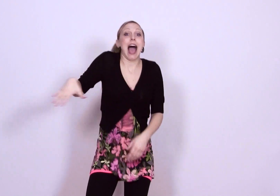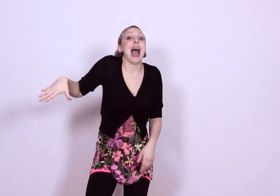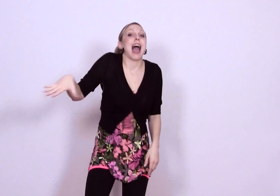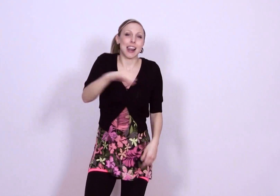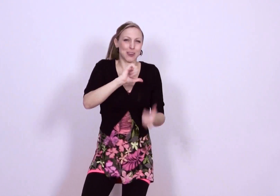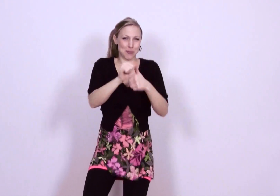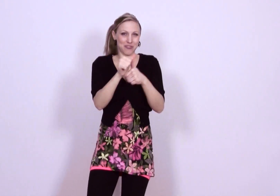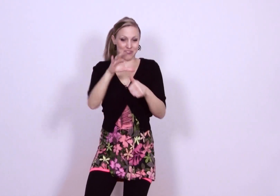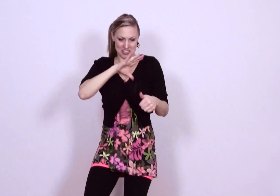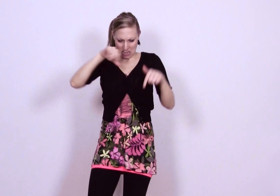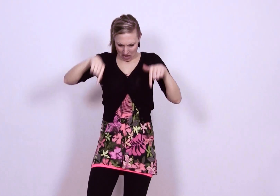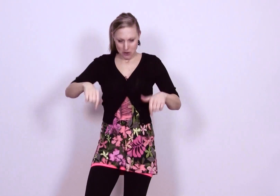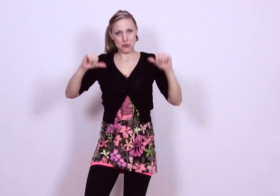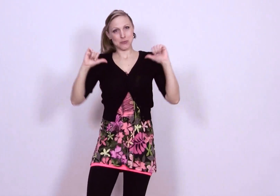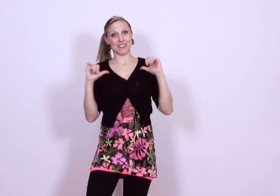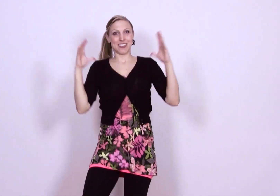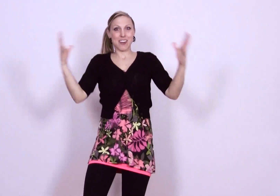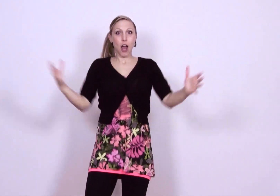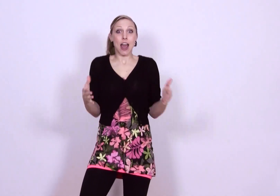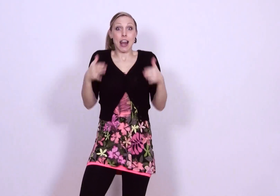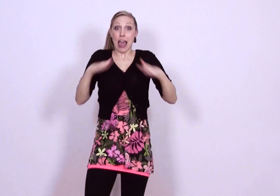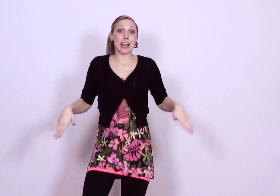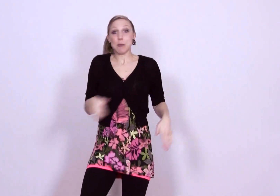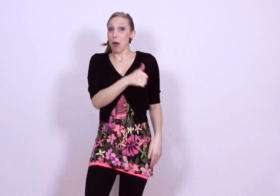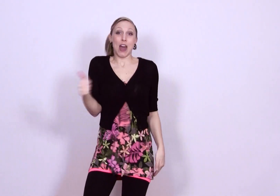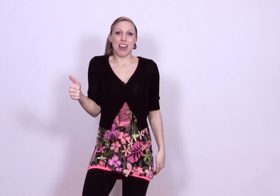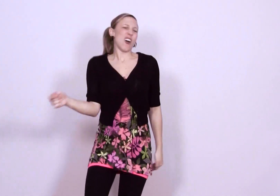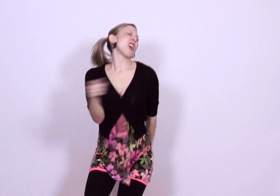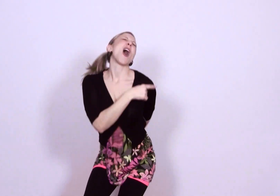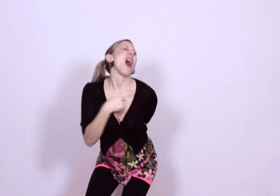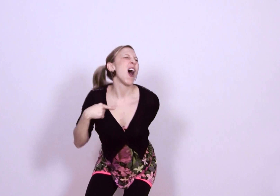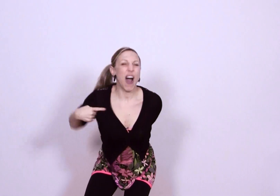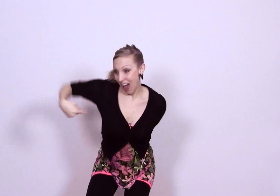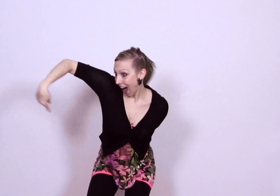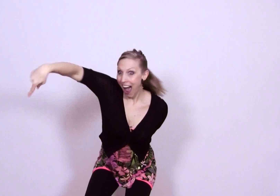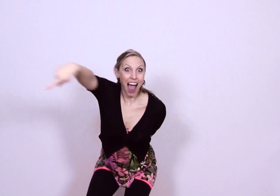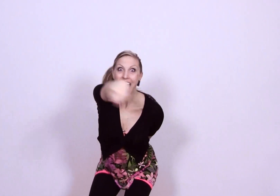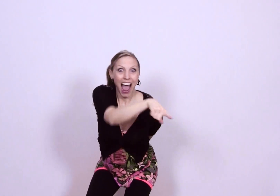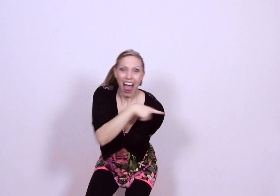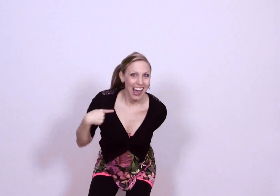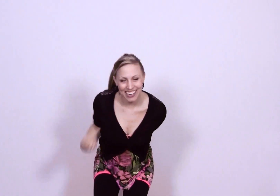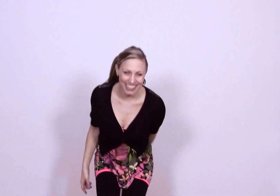polare är här förstås Ett läge är bara för oss